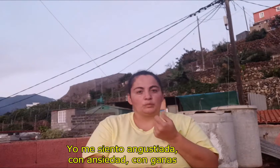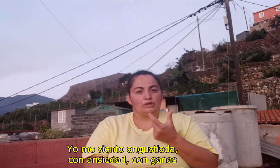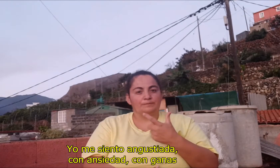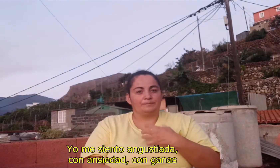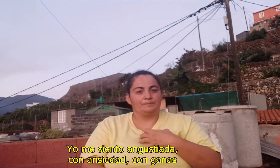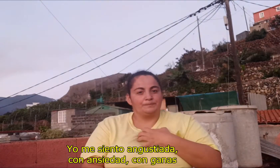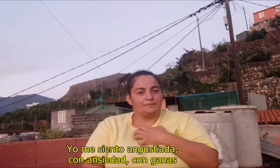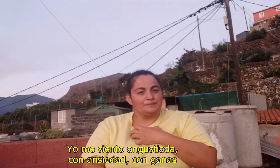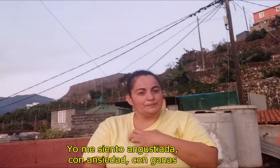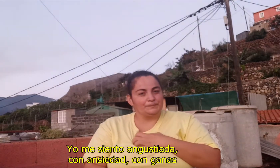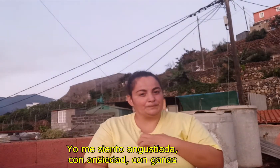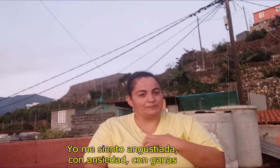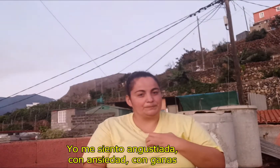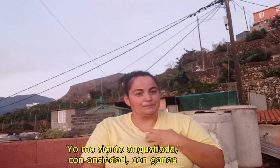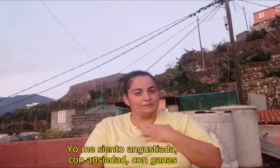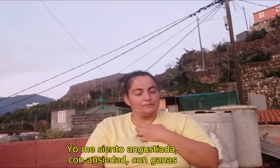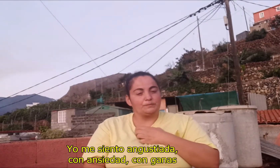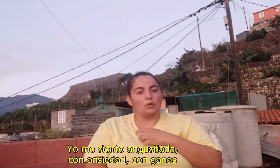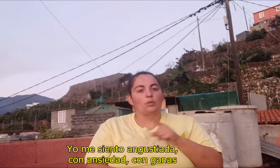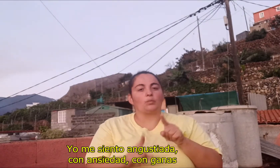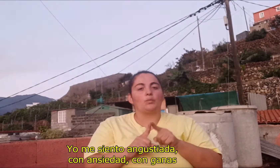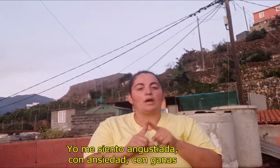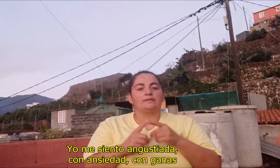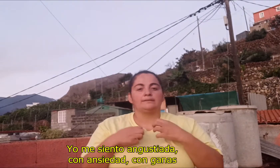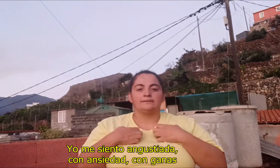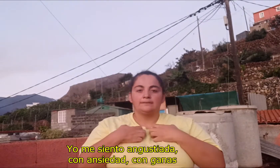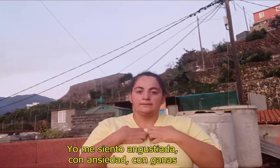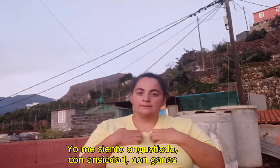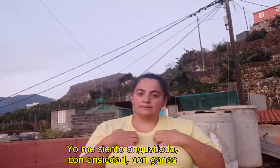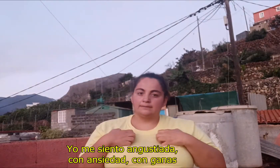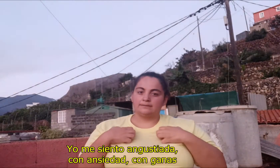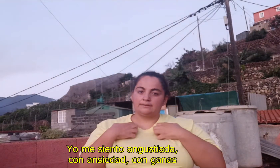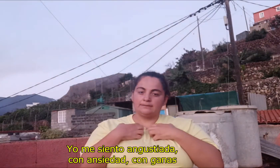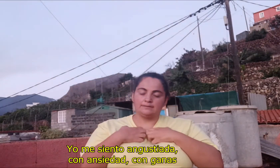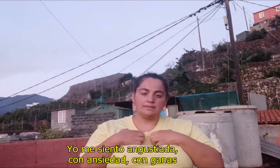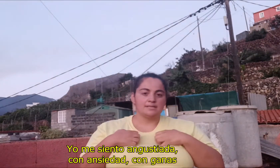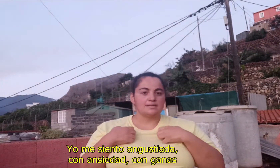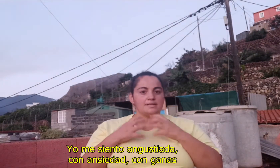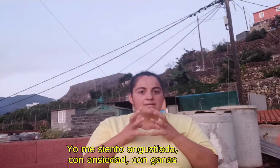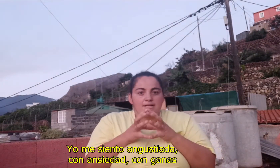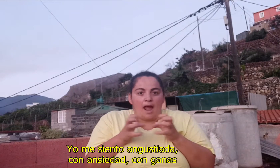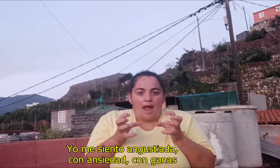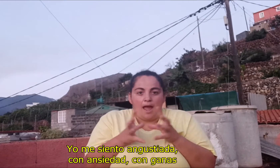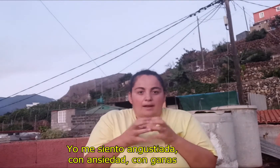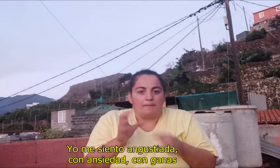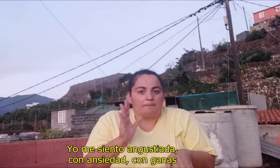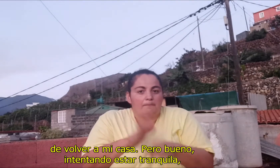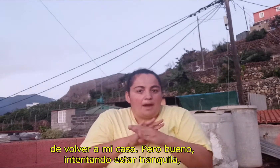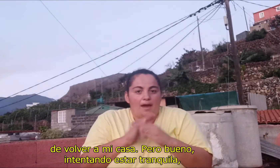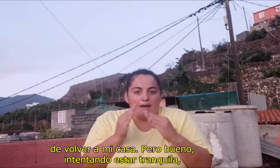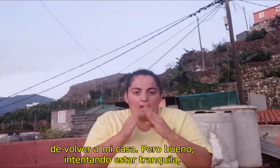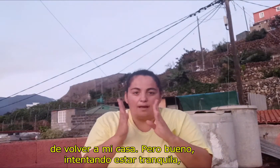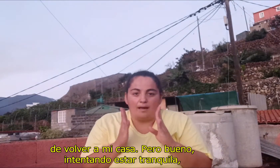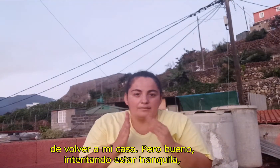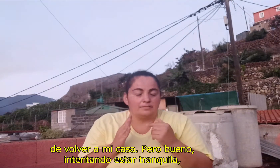Yo me siento angustiada, con ansiedad, con ganas de volver a mi casa.